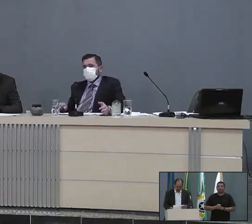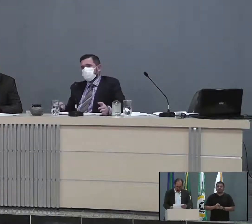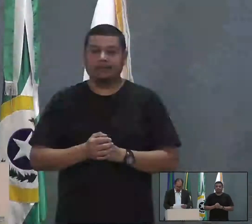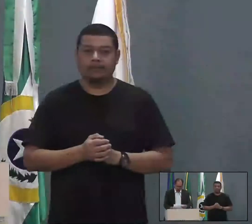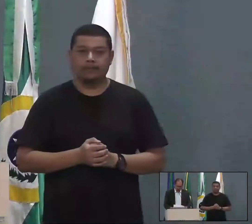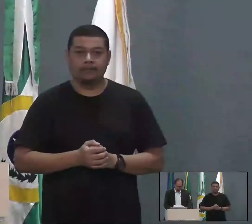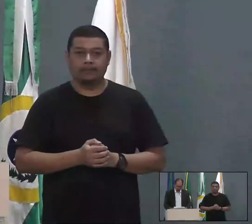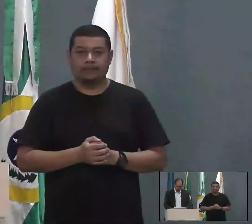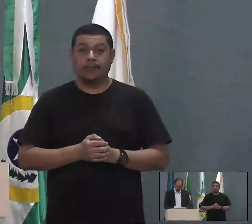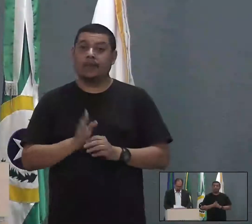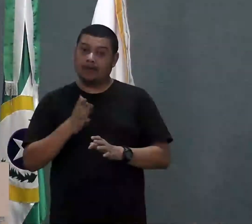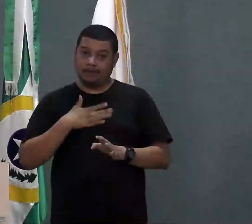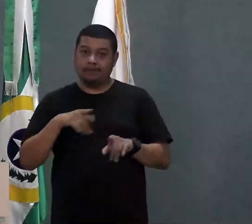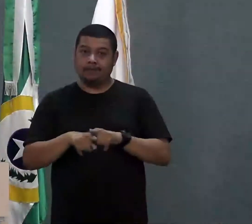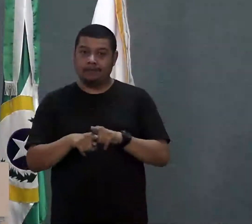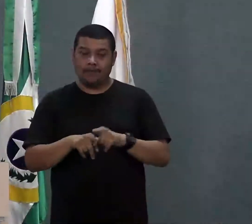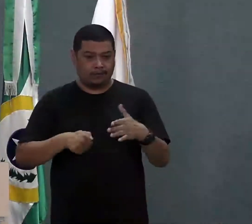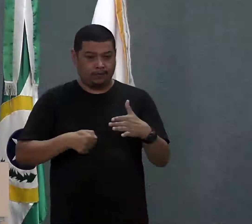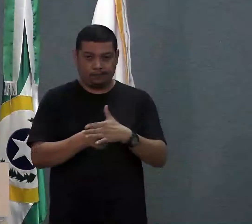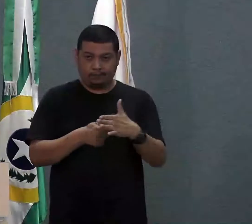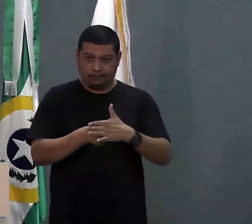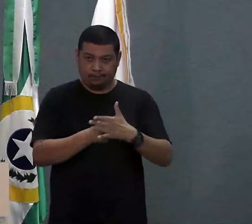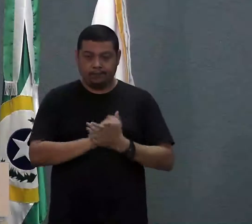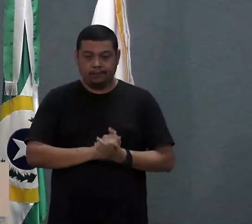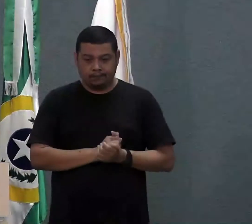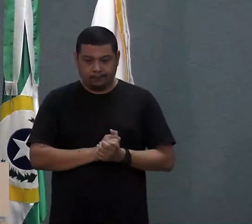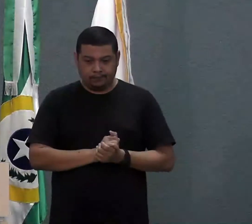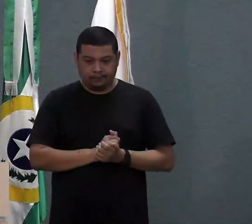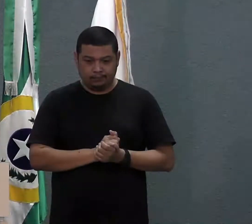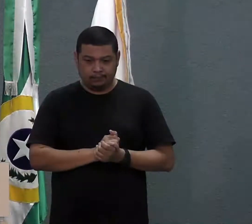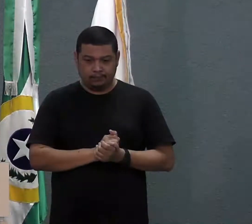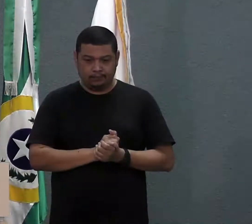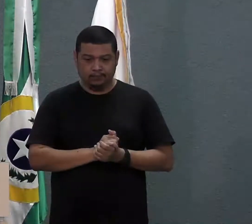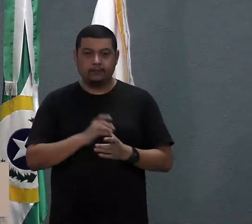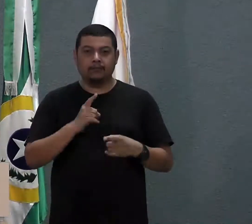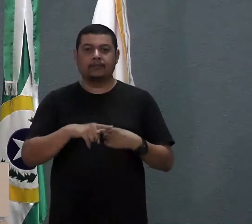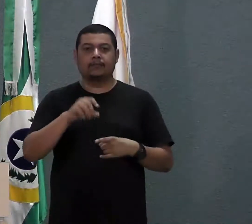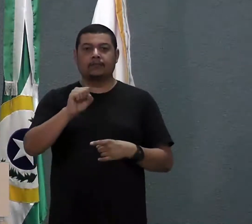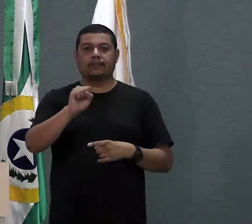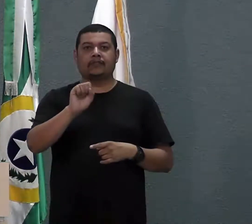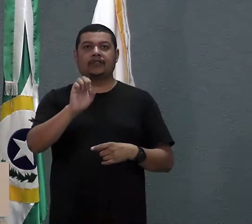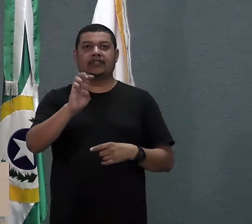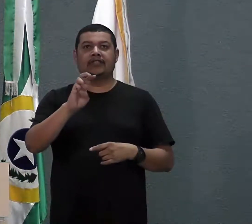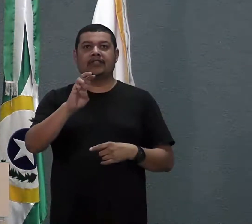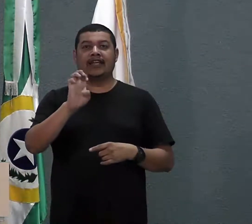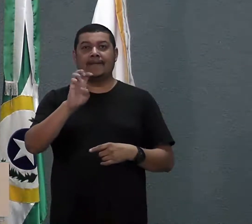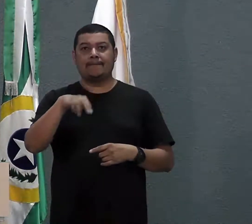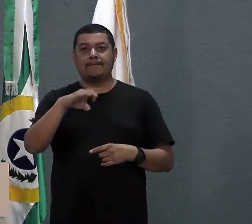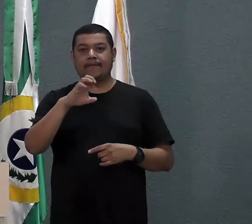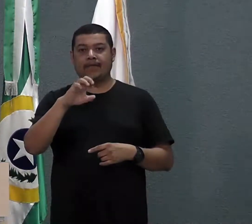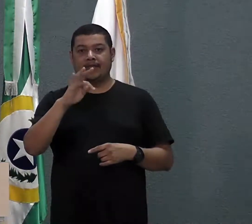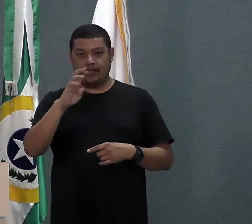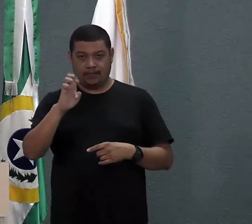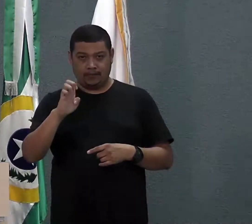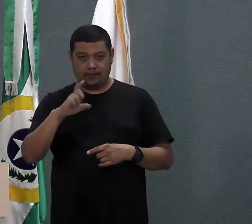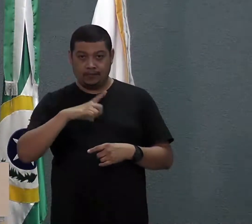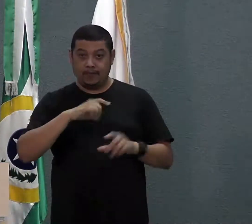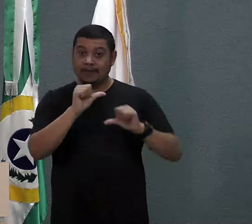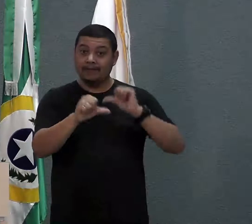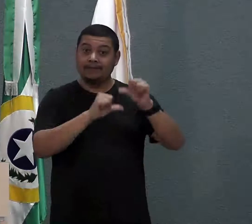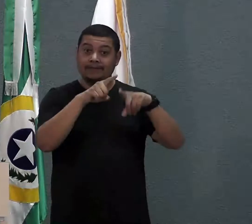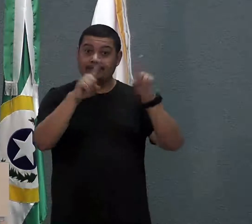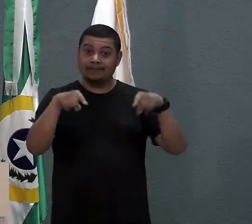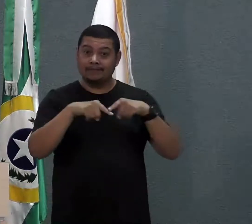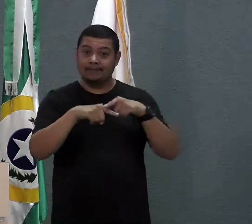Fiz também a indicação, Paulinho, para que a CEMIC transforme a sala do empreendedor na